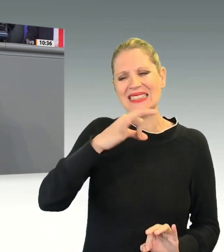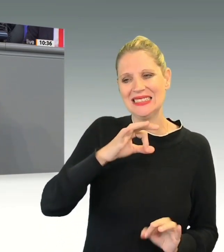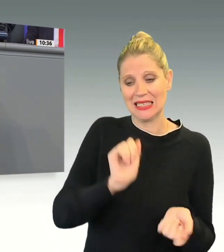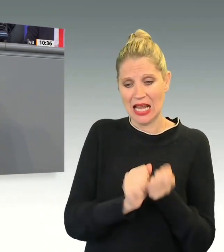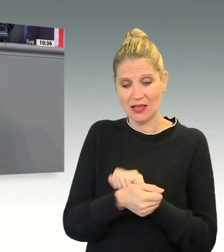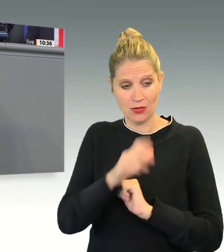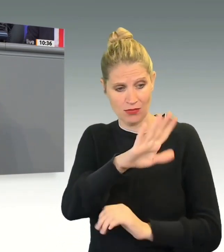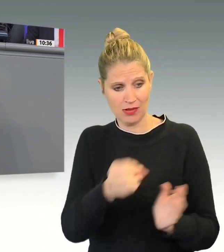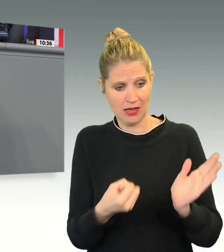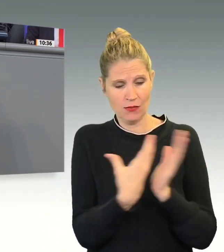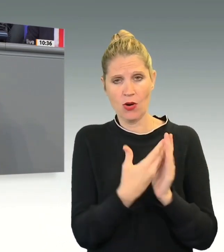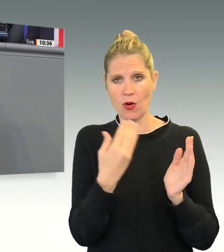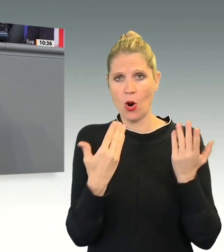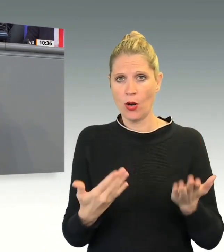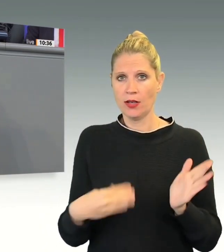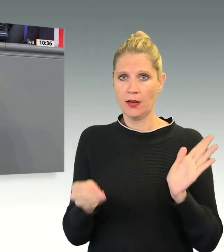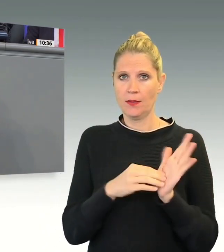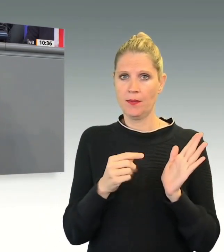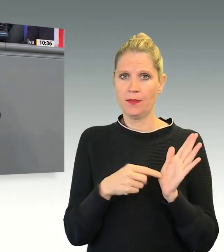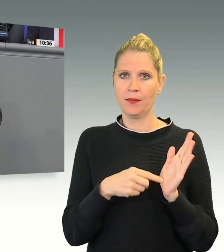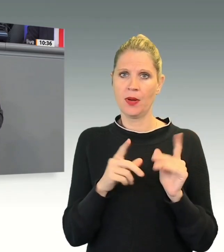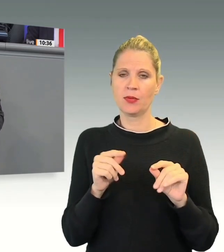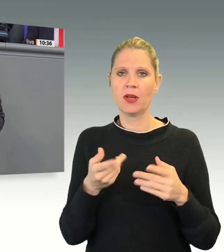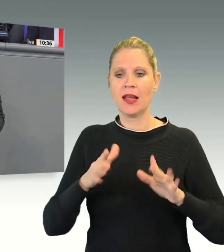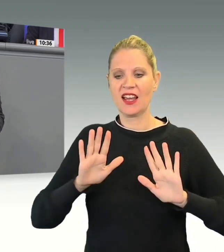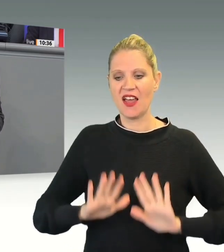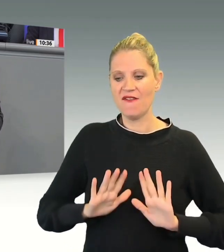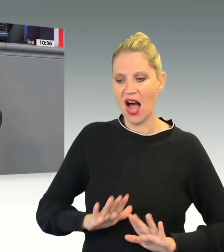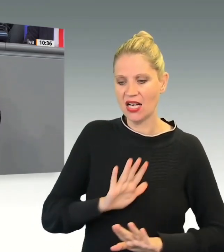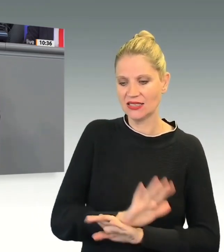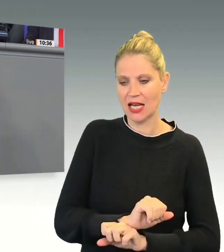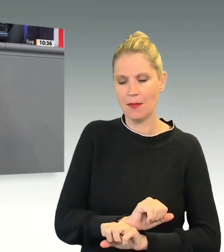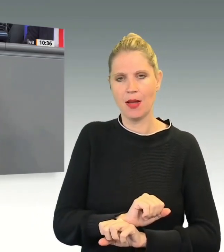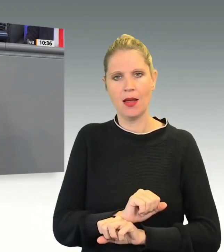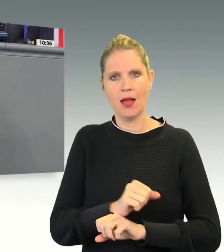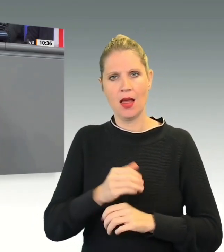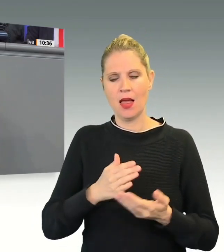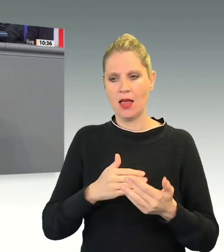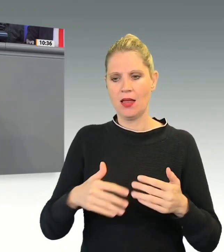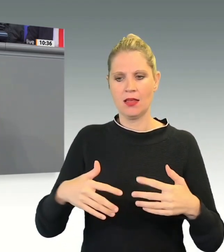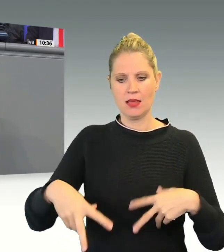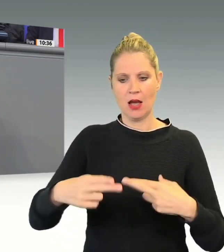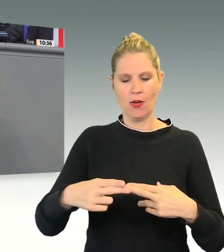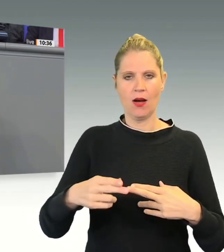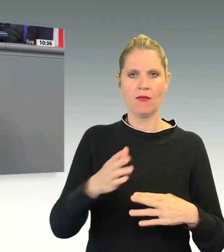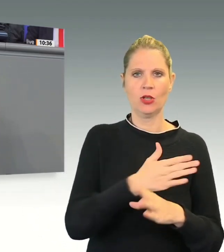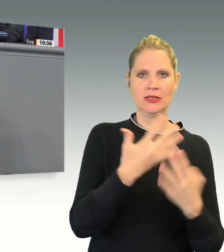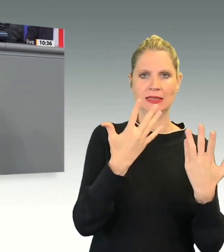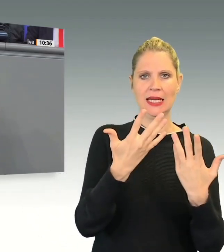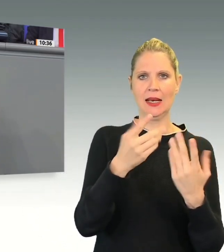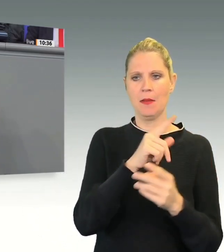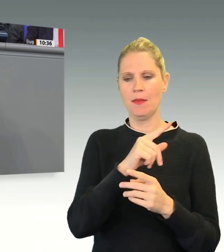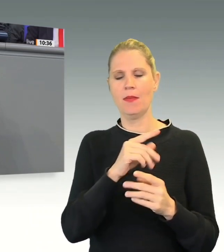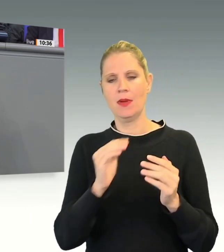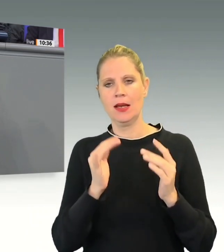heute vorsieht, liegt in der Erhöhung der Dauer des Gewahrsams von 10 auf 28 Tage. Dies ist eine